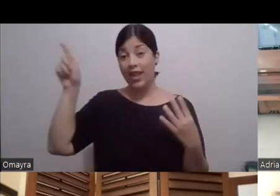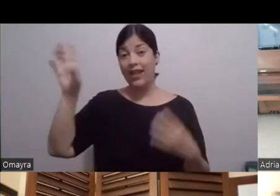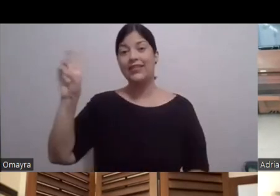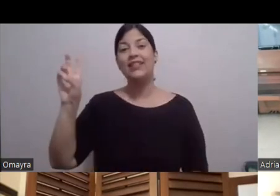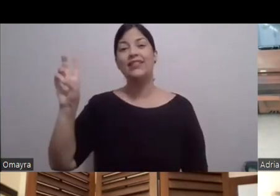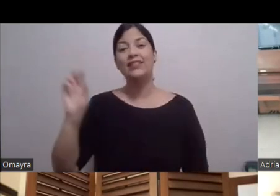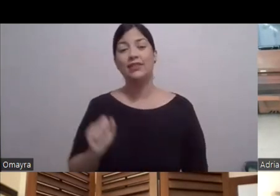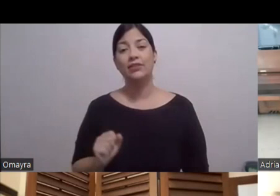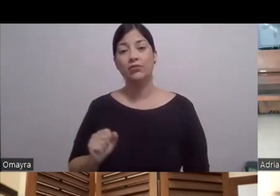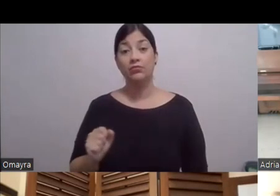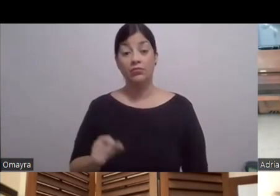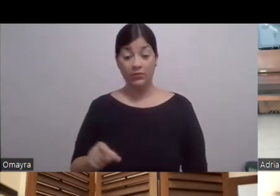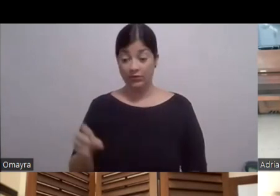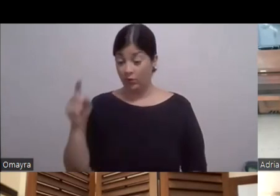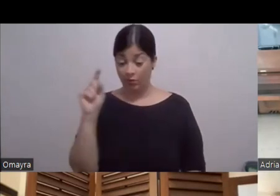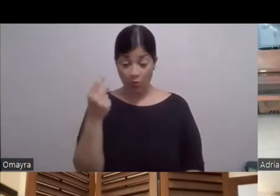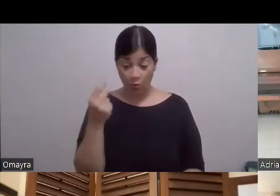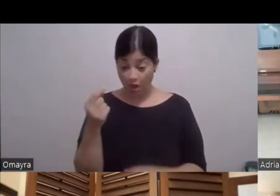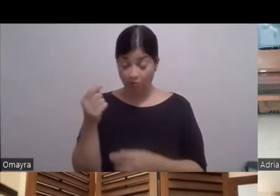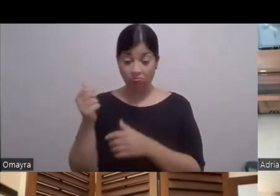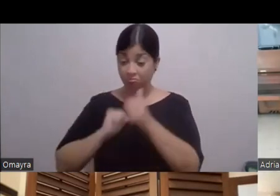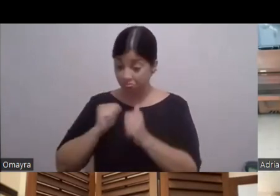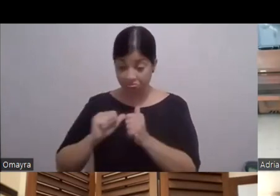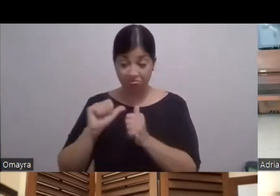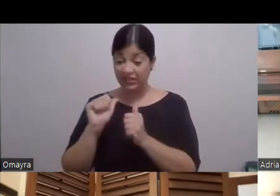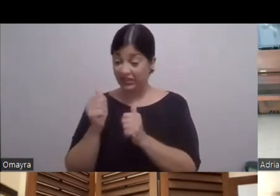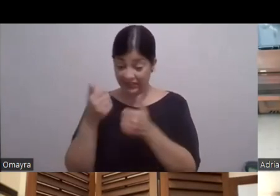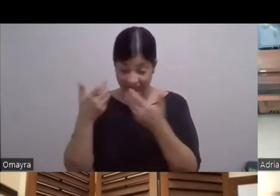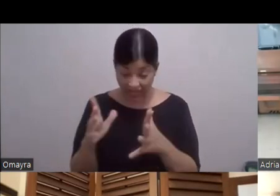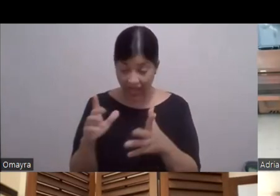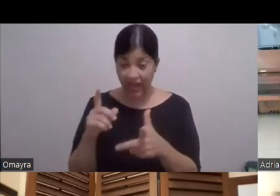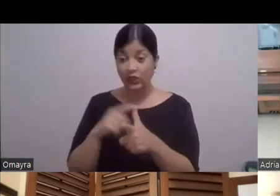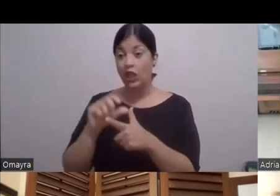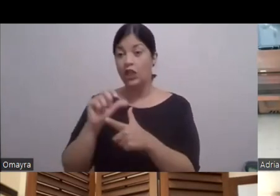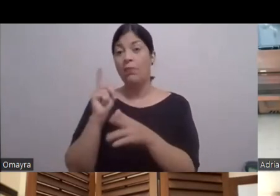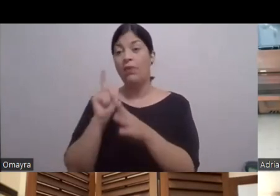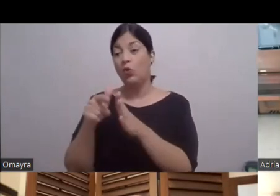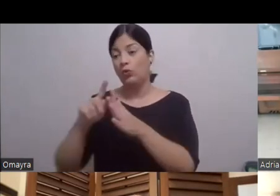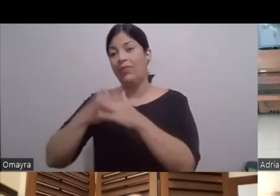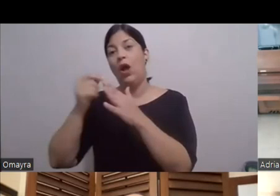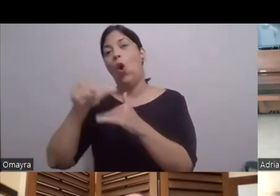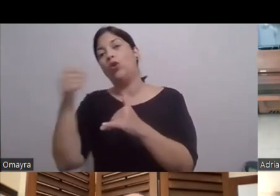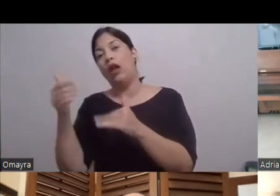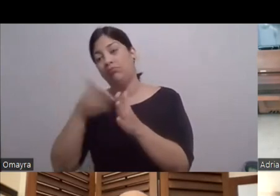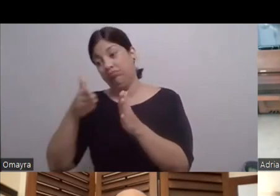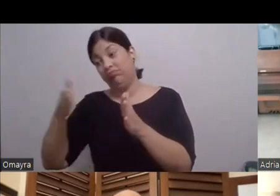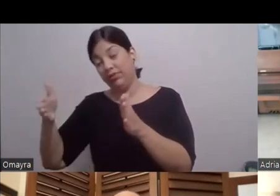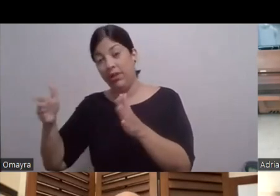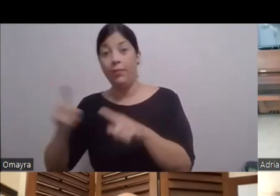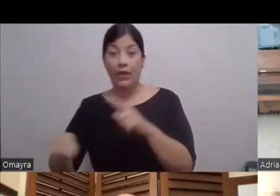Terminaba Diez minutos Volvía y empezaba La otra Y llegase Bien cansón Llega